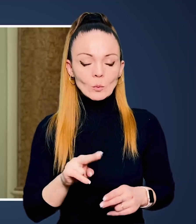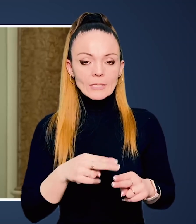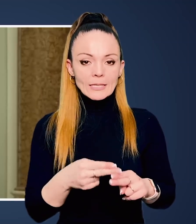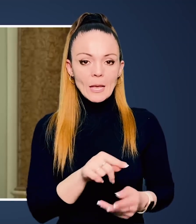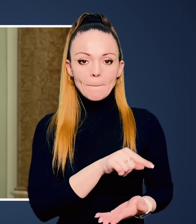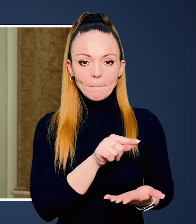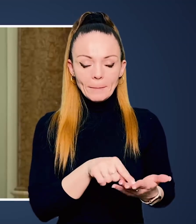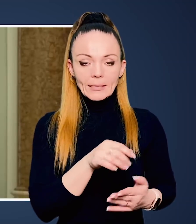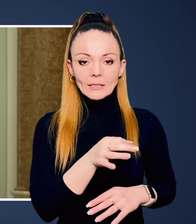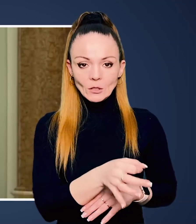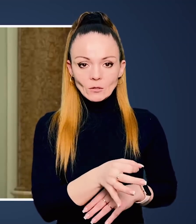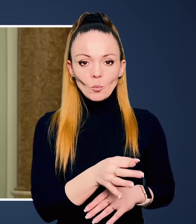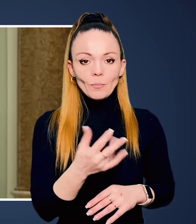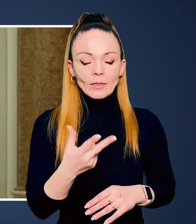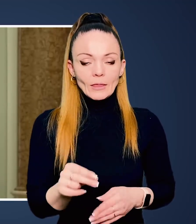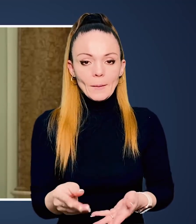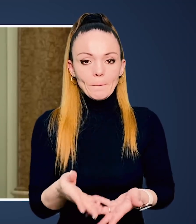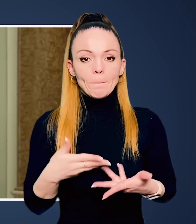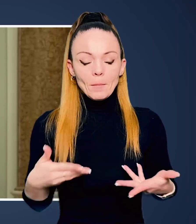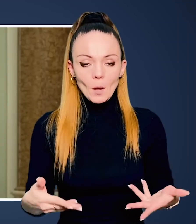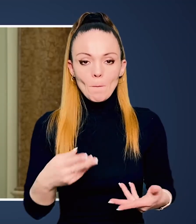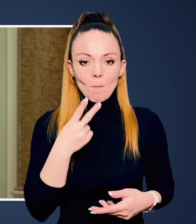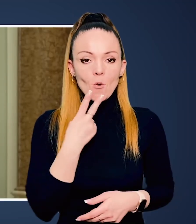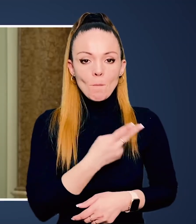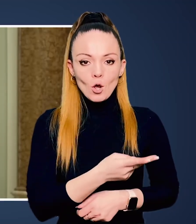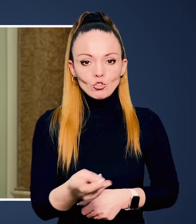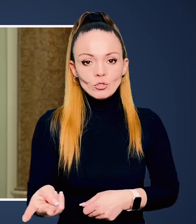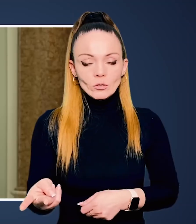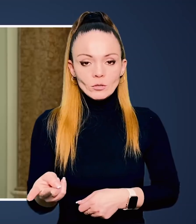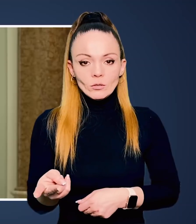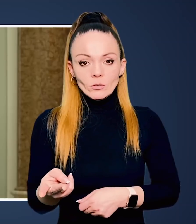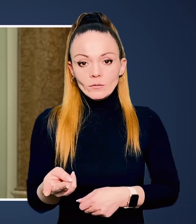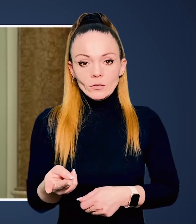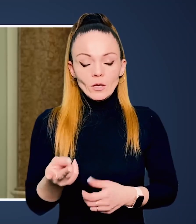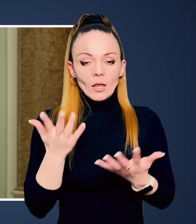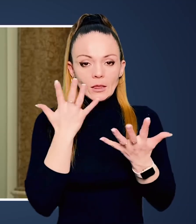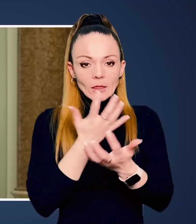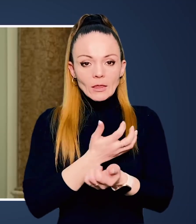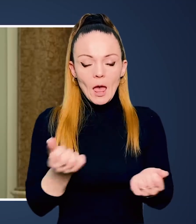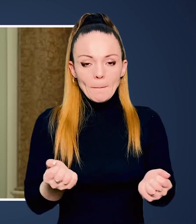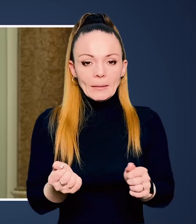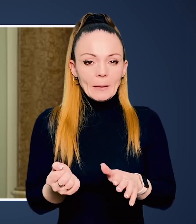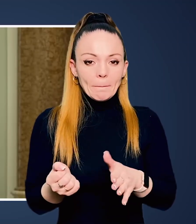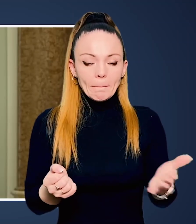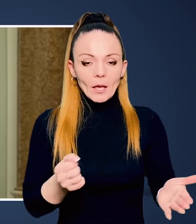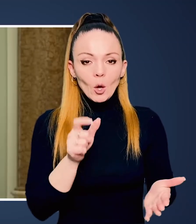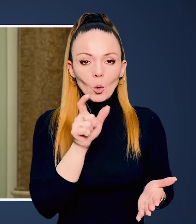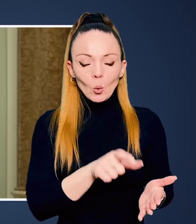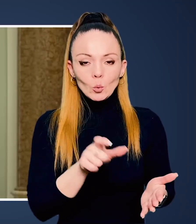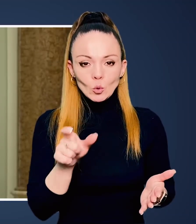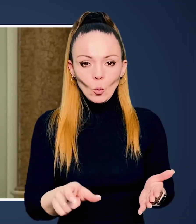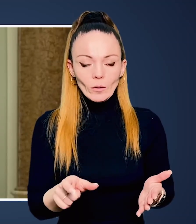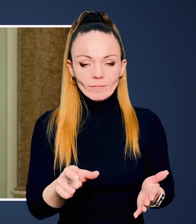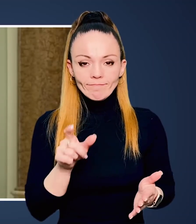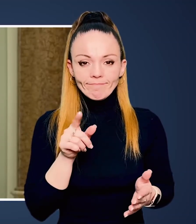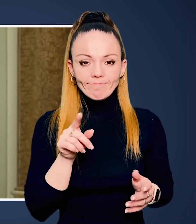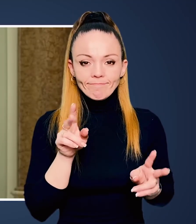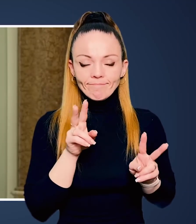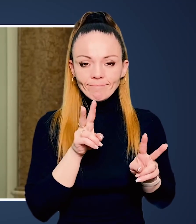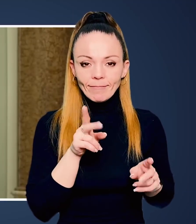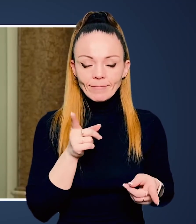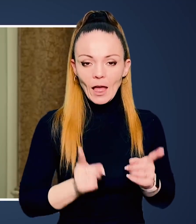Бородянку. Це місце, де ми побачили темний бік